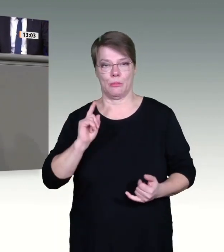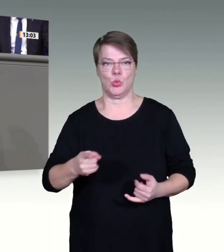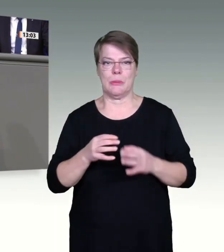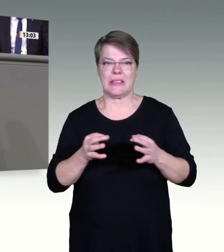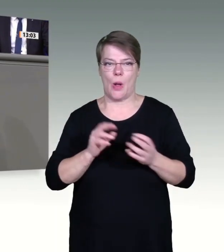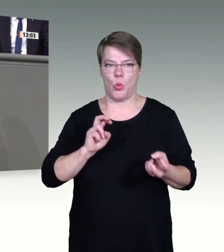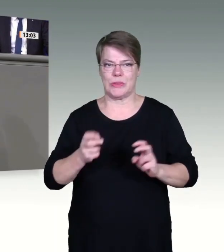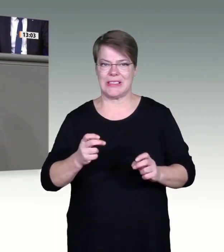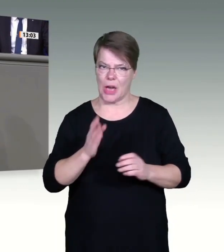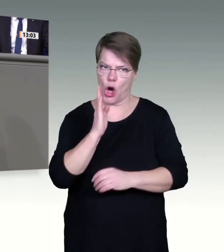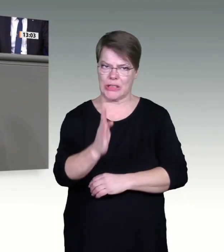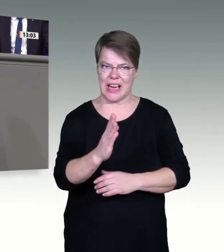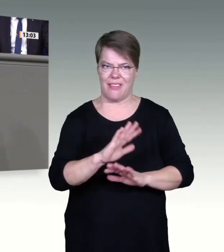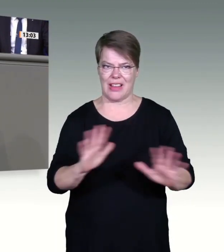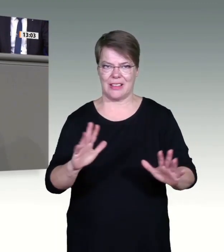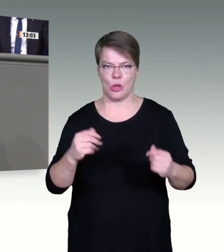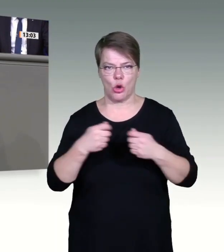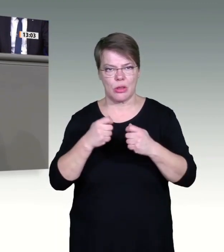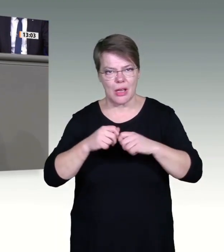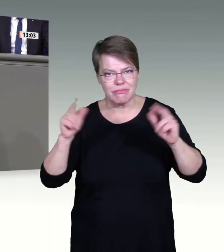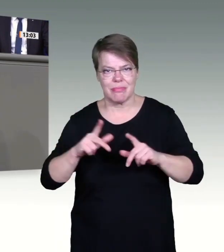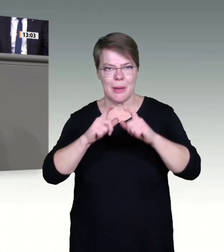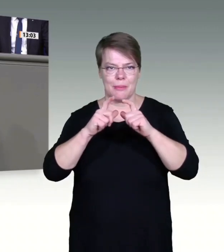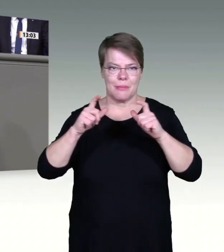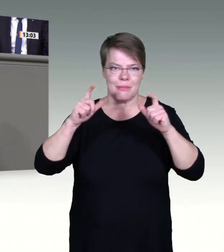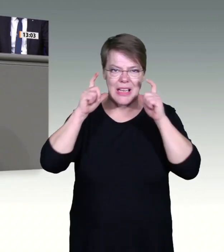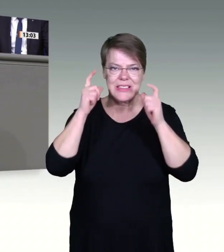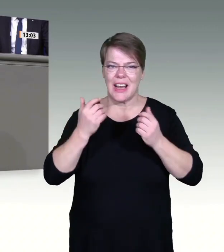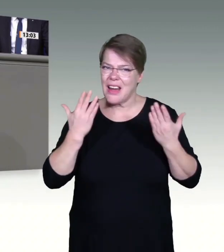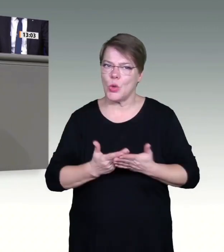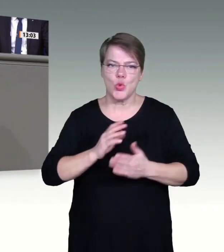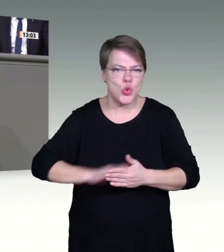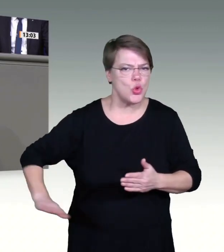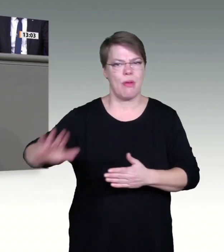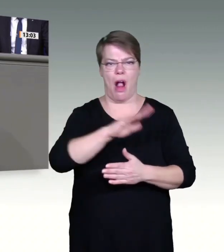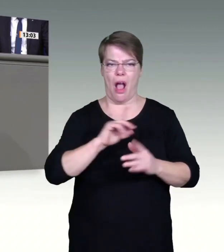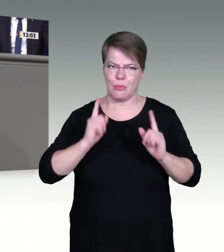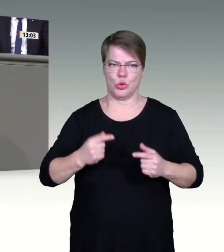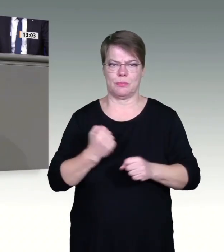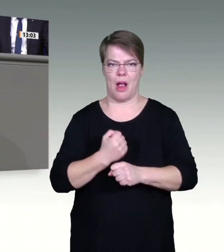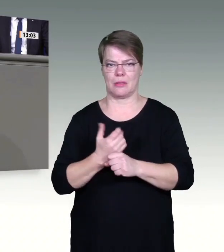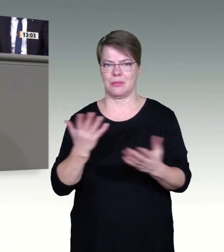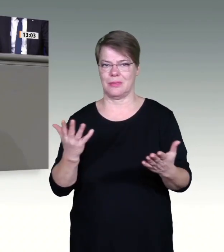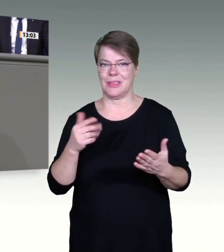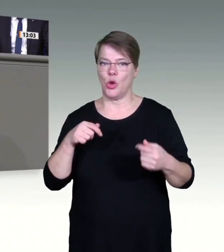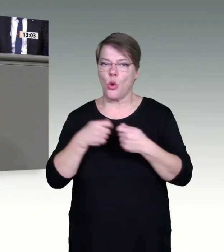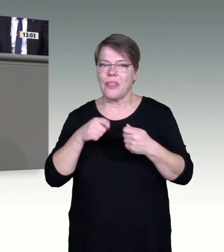ankommt, müssen wir die Neuinfektionen massiv gesenkt haben. Wir müssen die Impfrate deutlich gesteigert haben. Liebe Kolleginnen